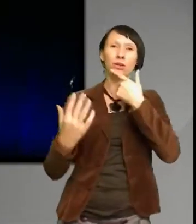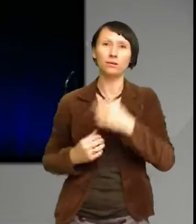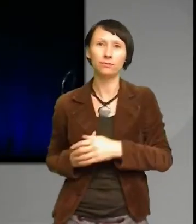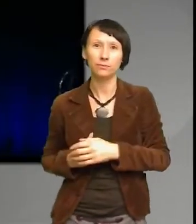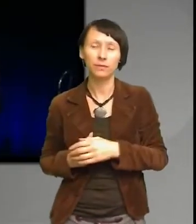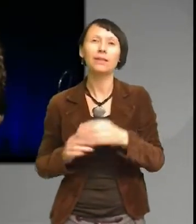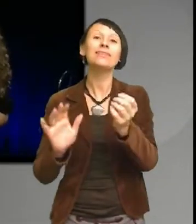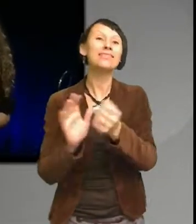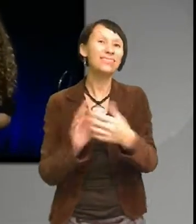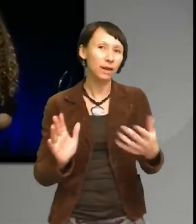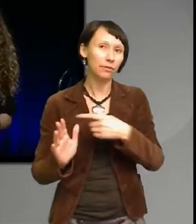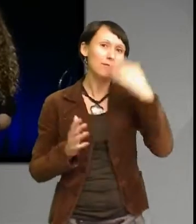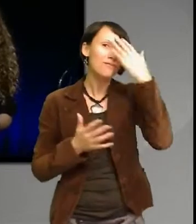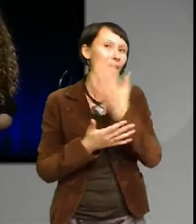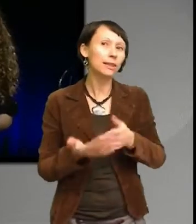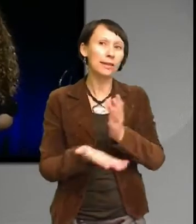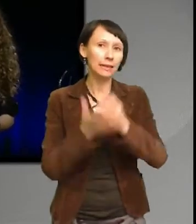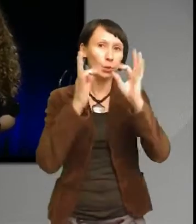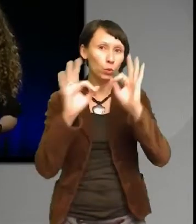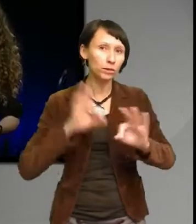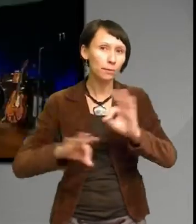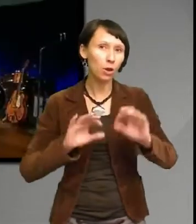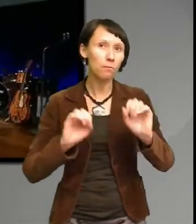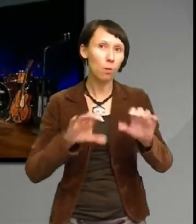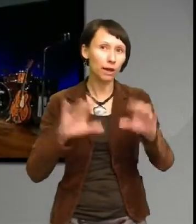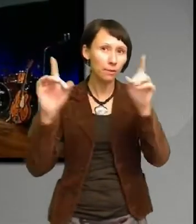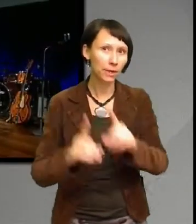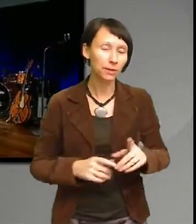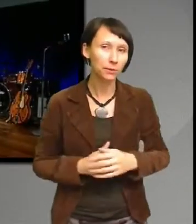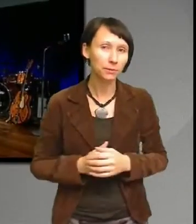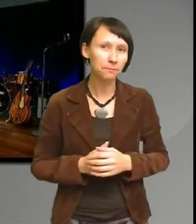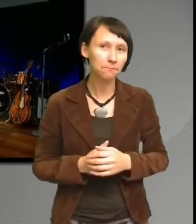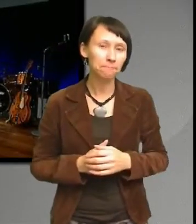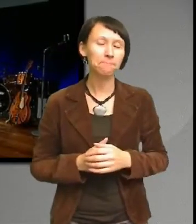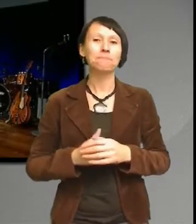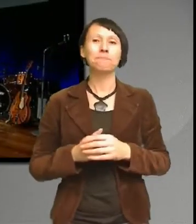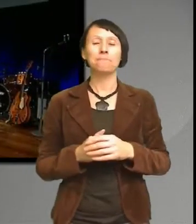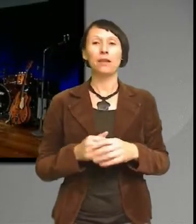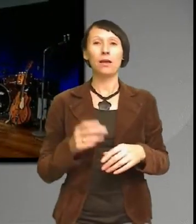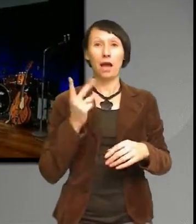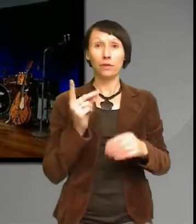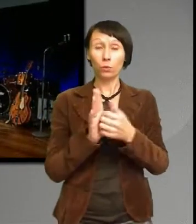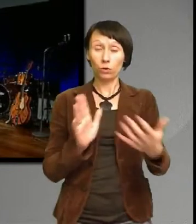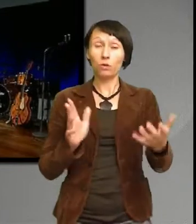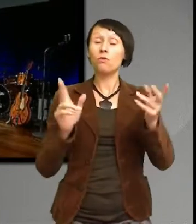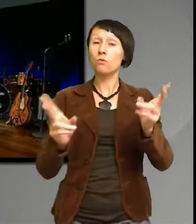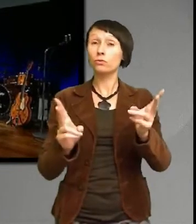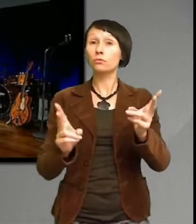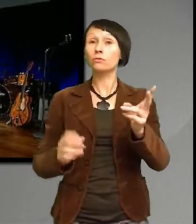vet så mycket om hur kemikalier påverkar oss en annan anledning det är att det är svårt att bedöma de